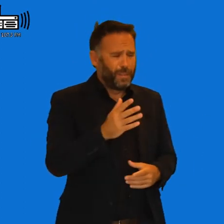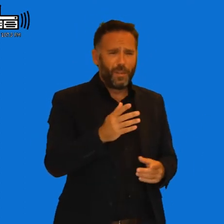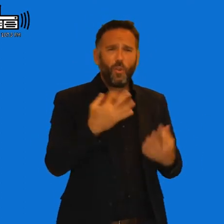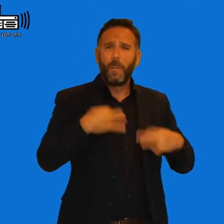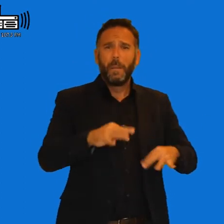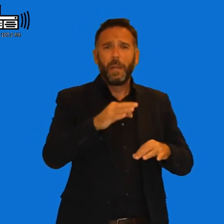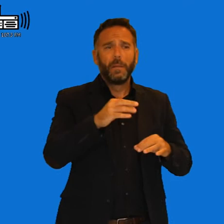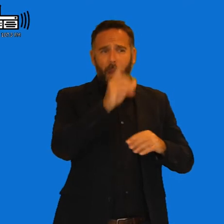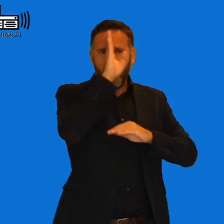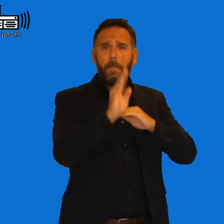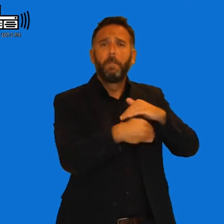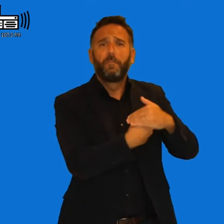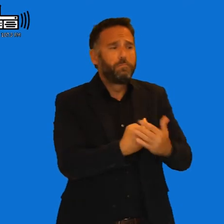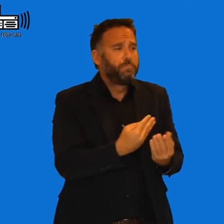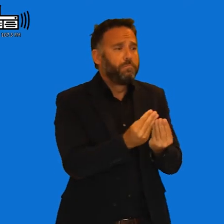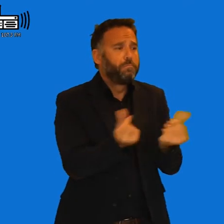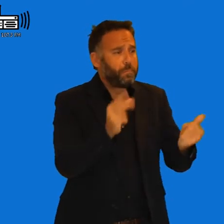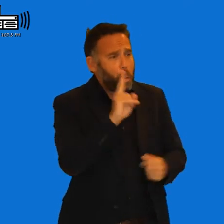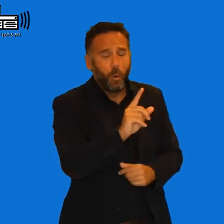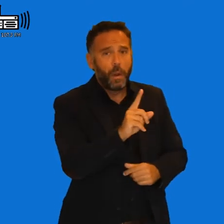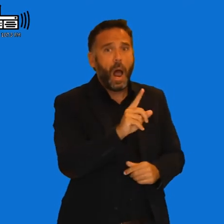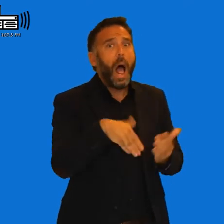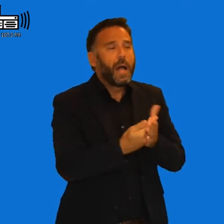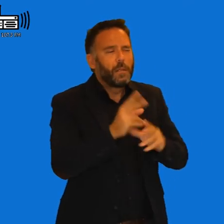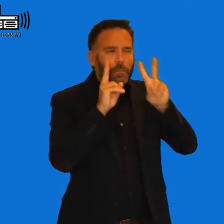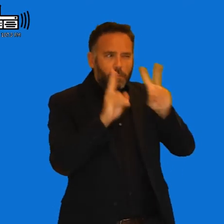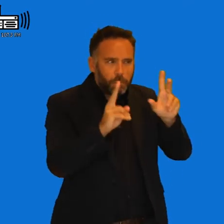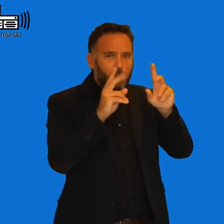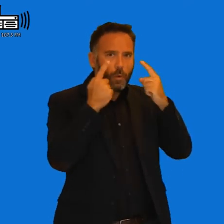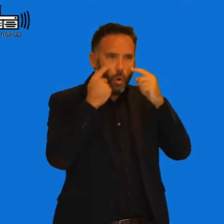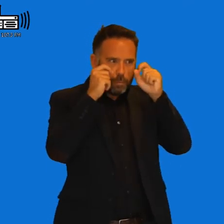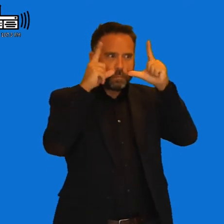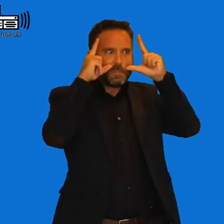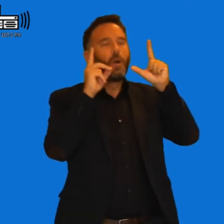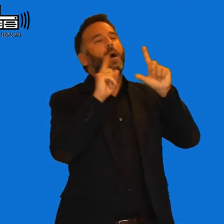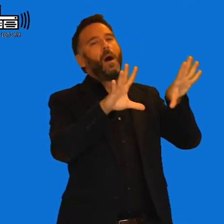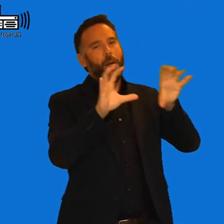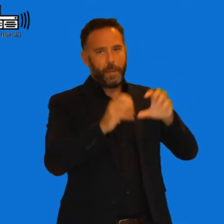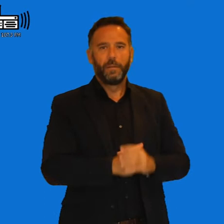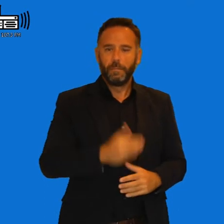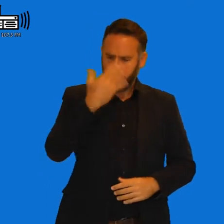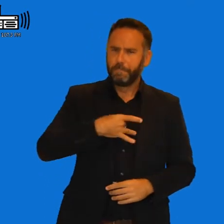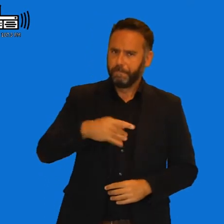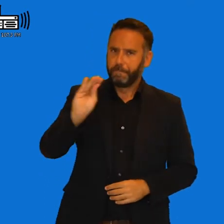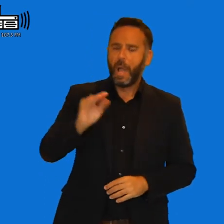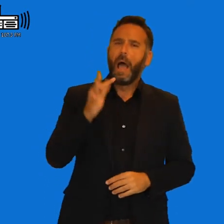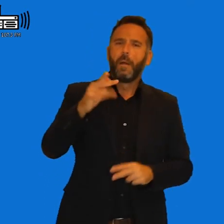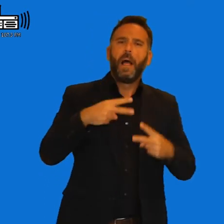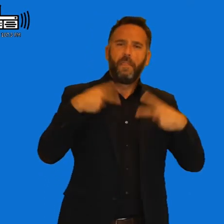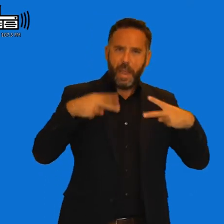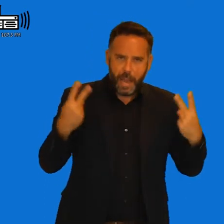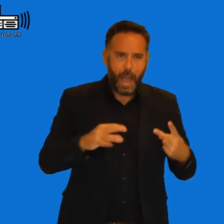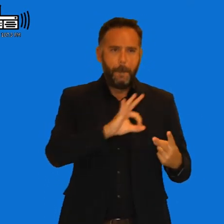completo. La verdad que sí. Desapercibidas por completo y aprende muchísimo, muchísimo. Oye, además de la cena y los